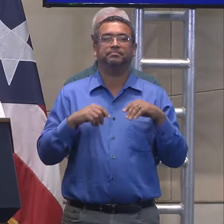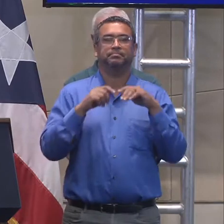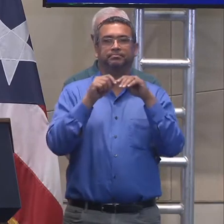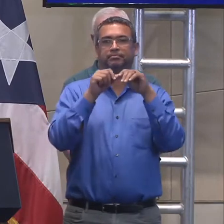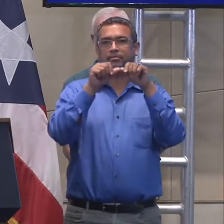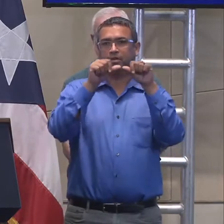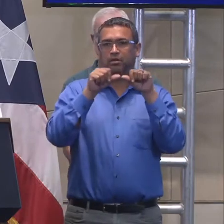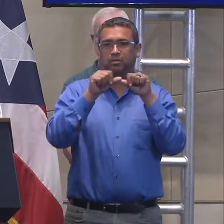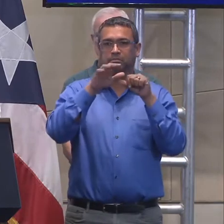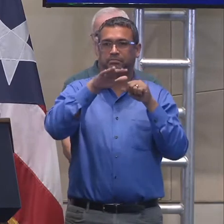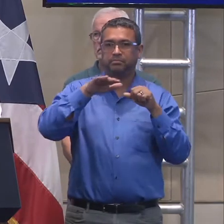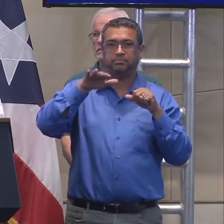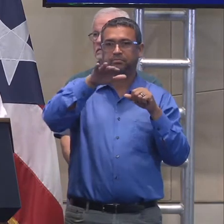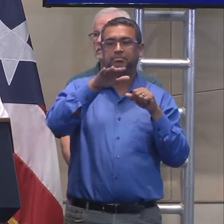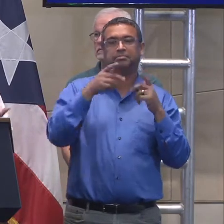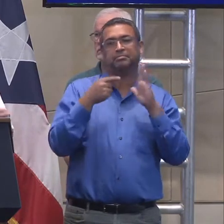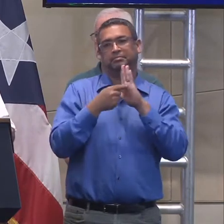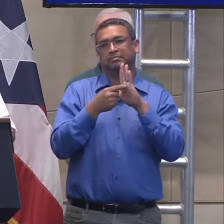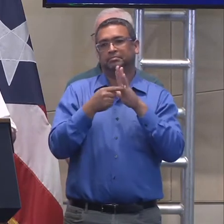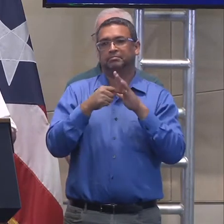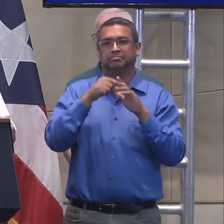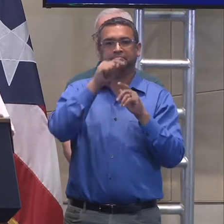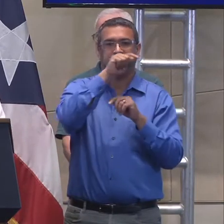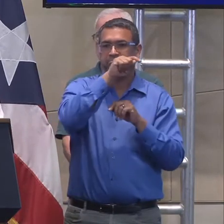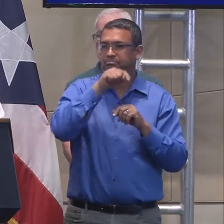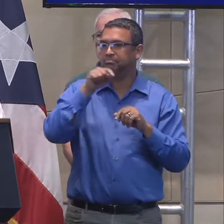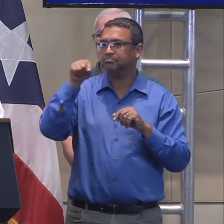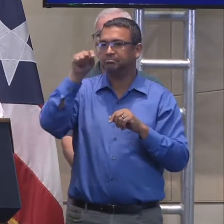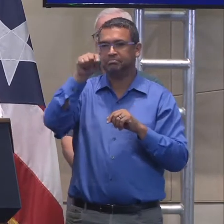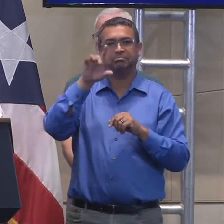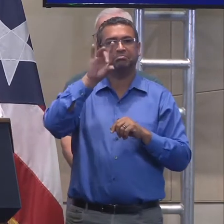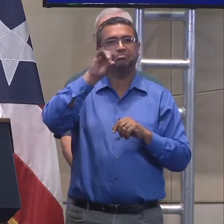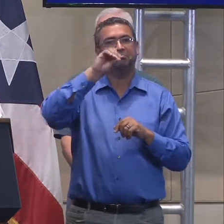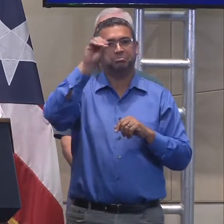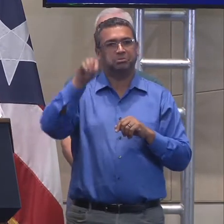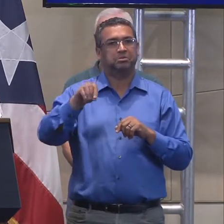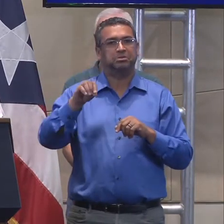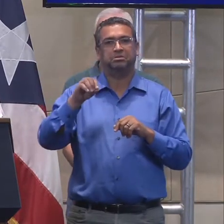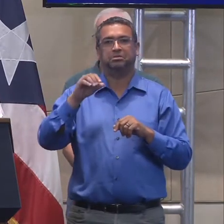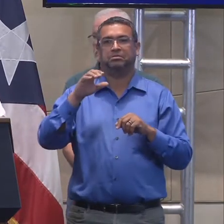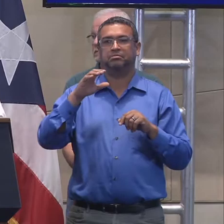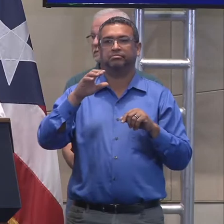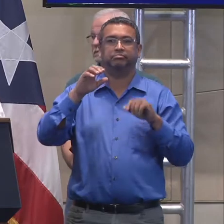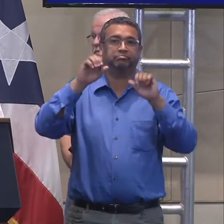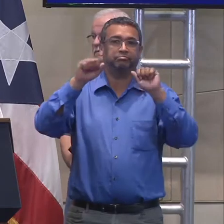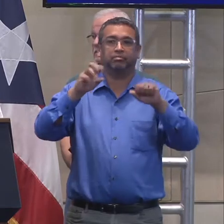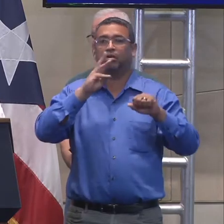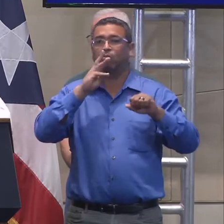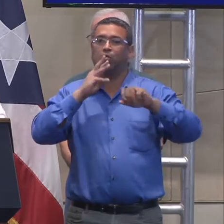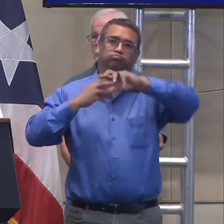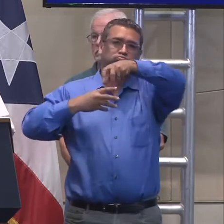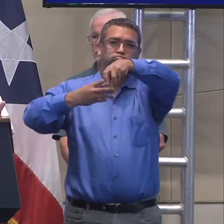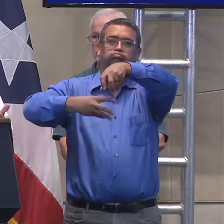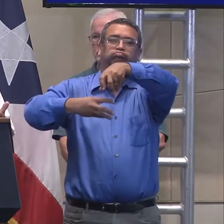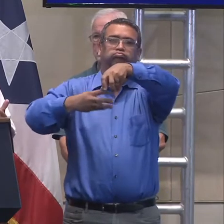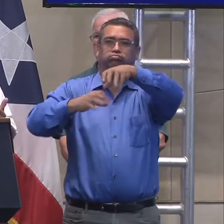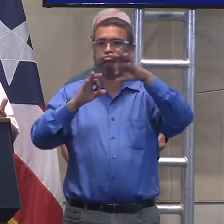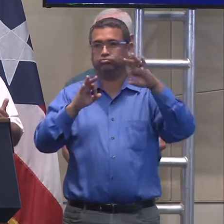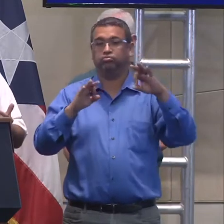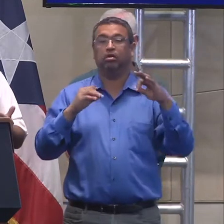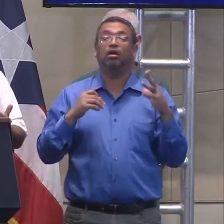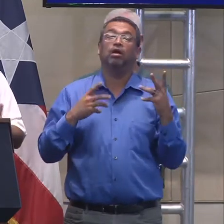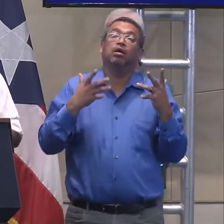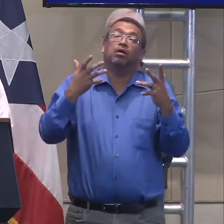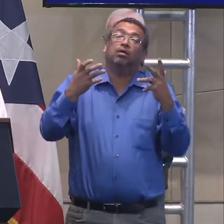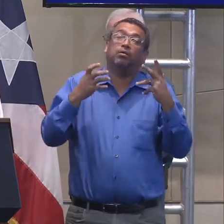que tienen más, por ejemplo, hay áreas que tienen, eh, casi un ochenta por ciento de acceso a los clientes de agua. Esto, aunque uno quisiera estar en